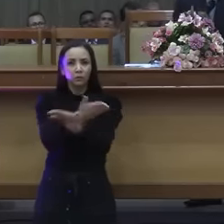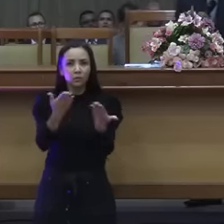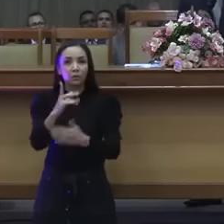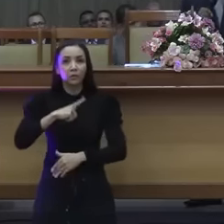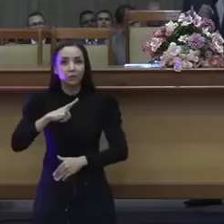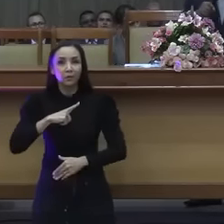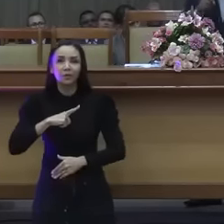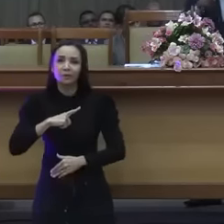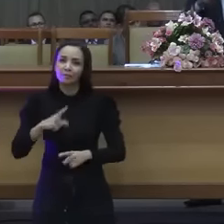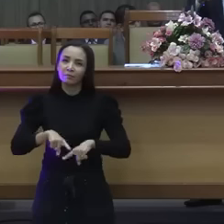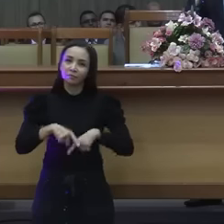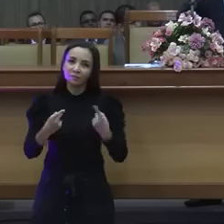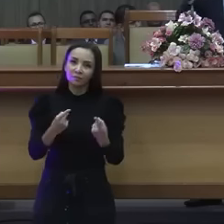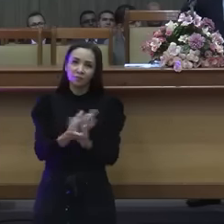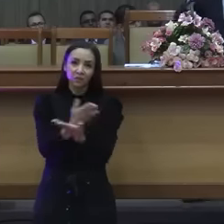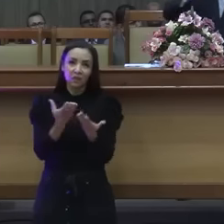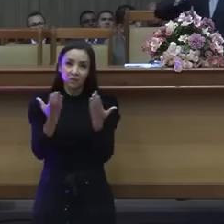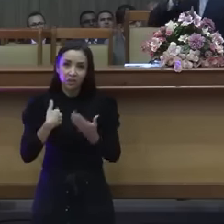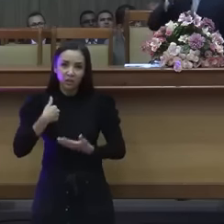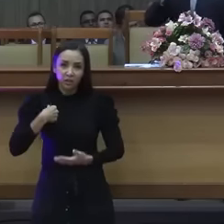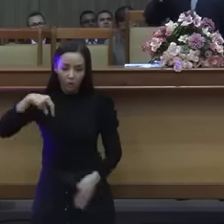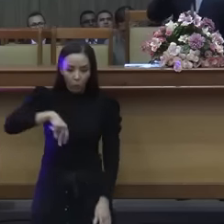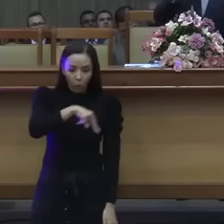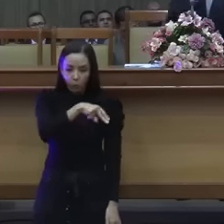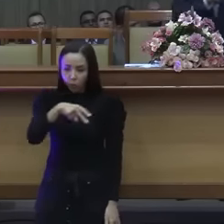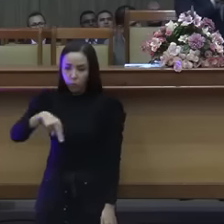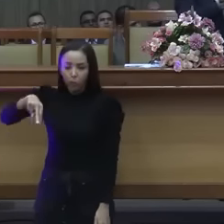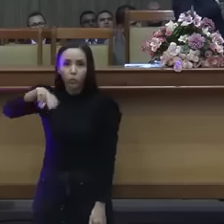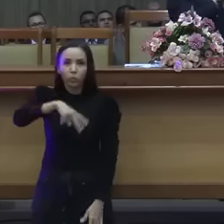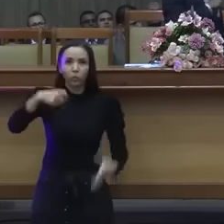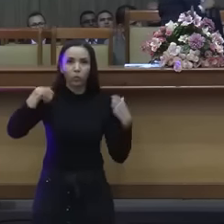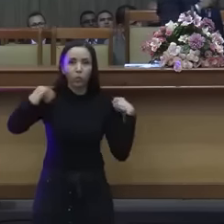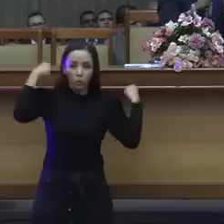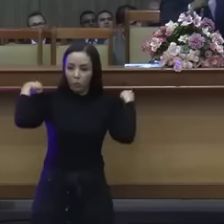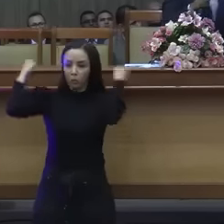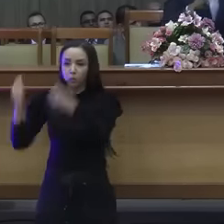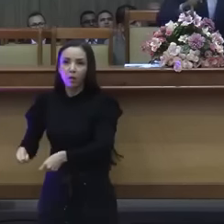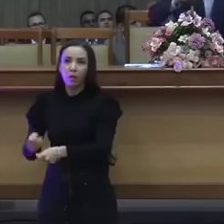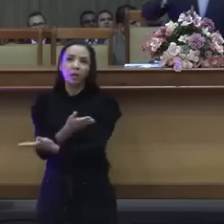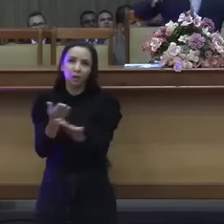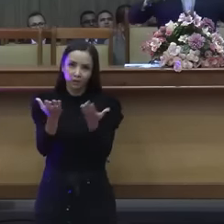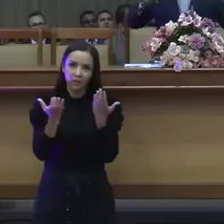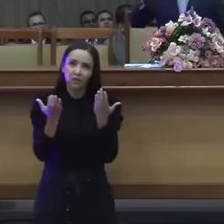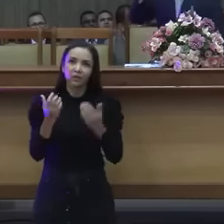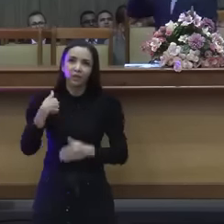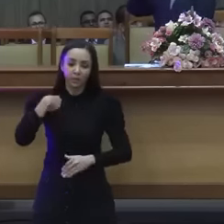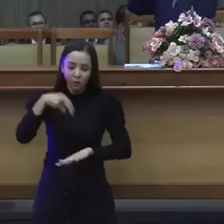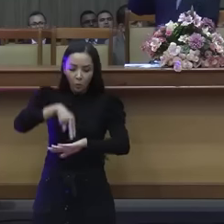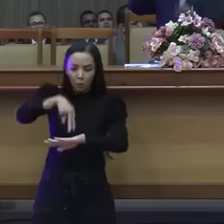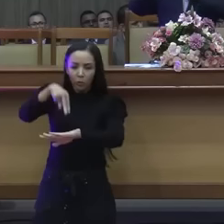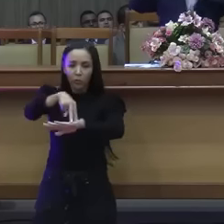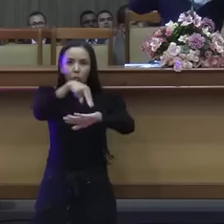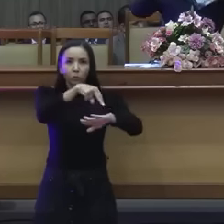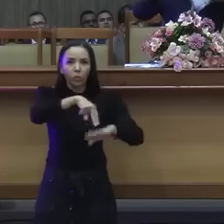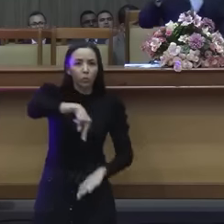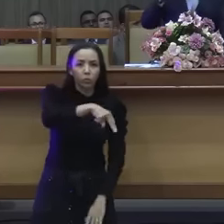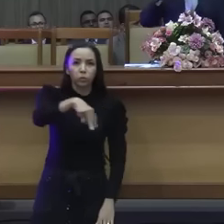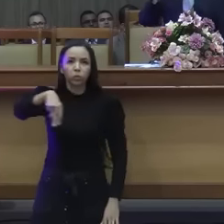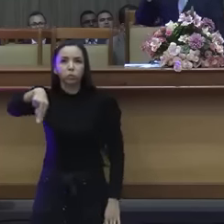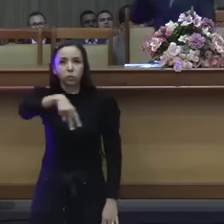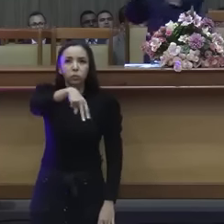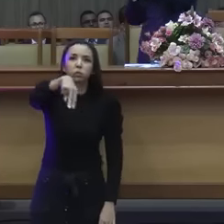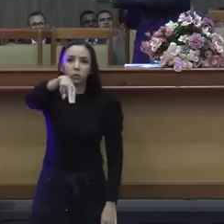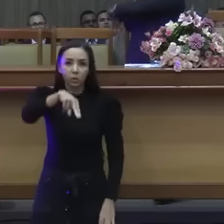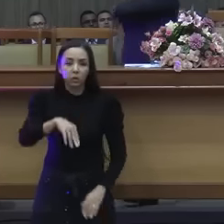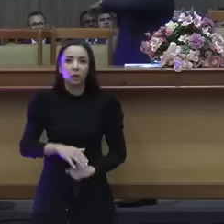Mas vocês só querem se eu correr aqui dentro e aí jogar o terno. É assim que eles querem. Se eu pulasse daqui, corresse aí, tirando daqui,